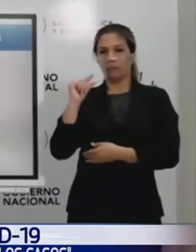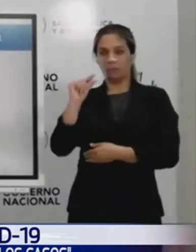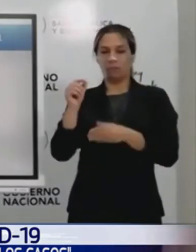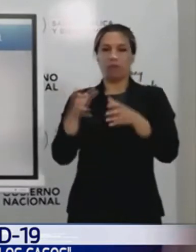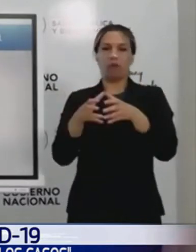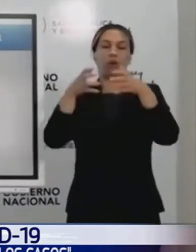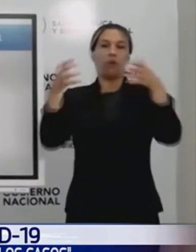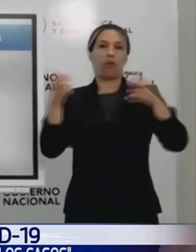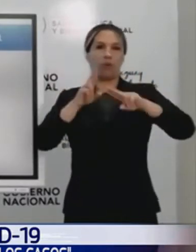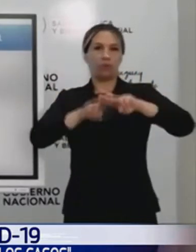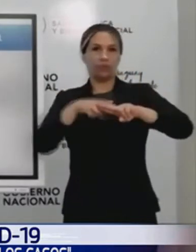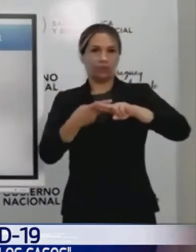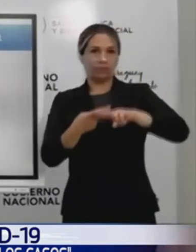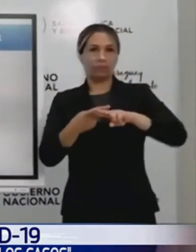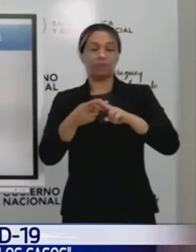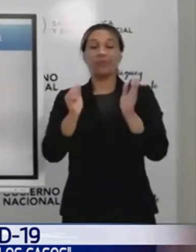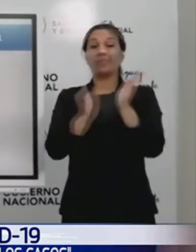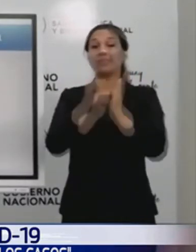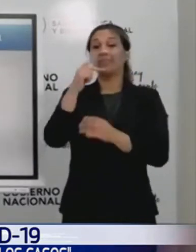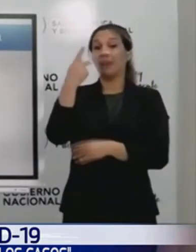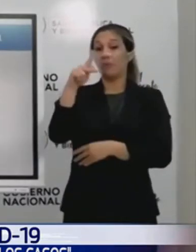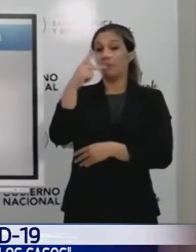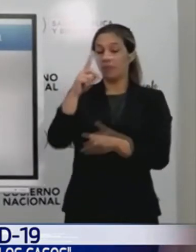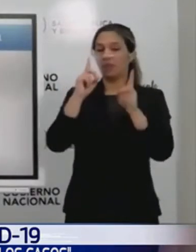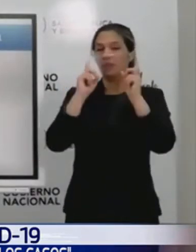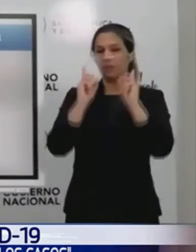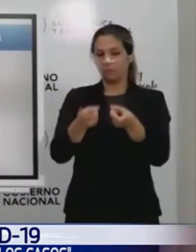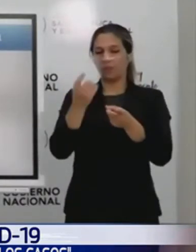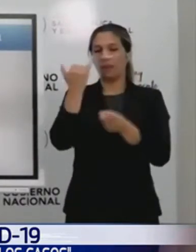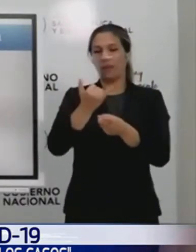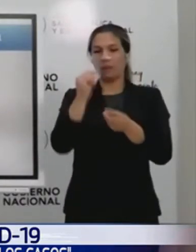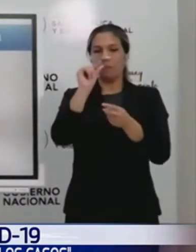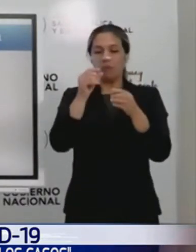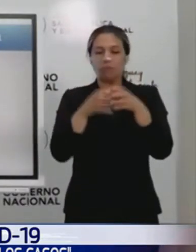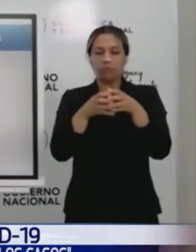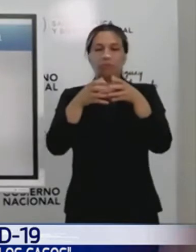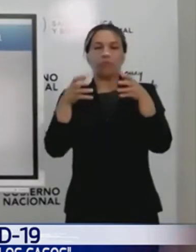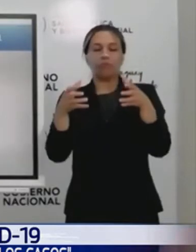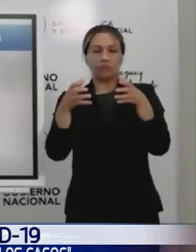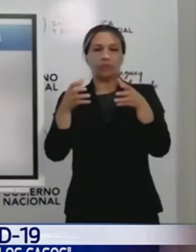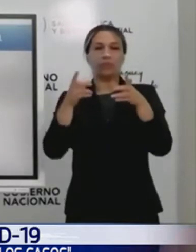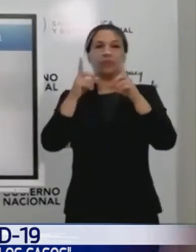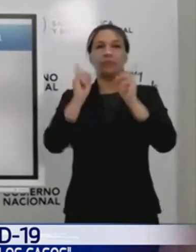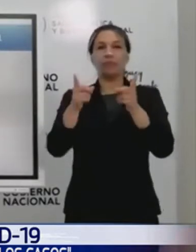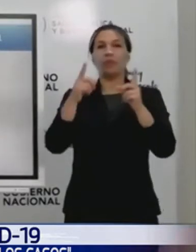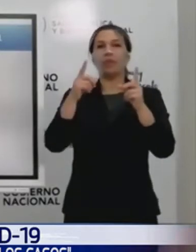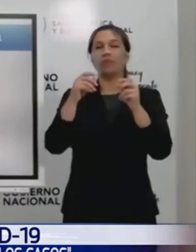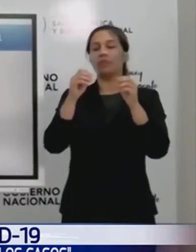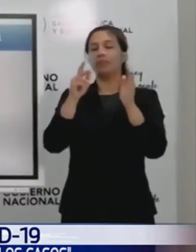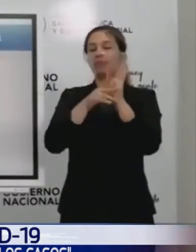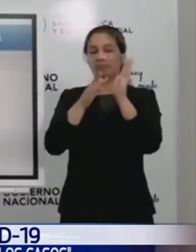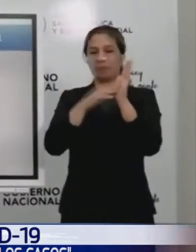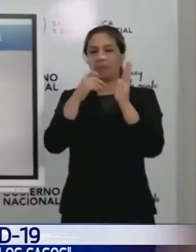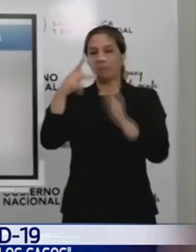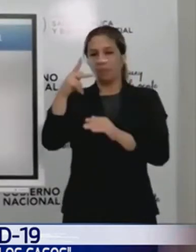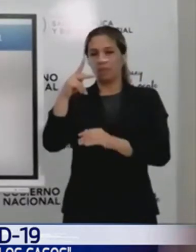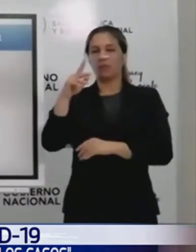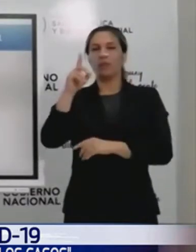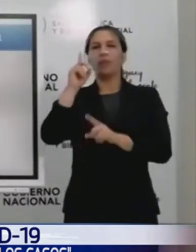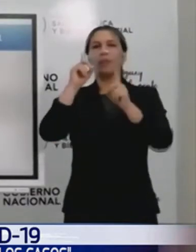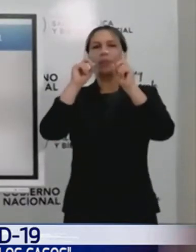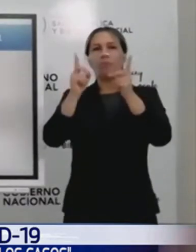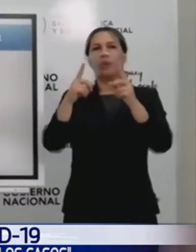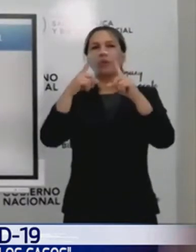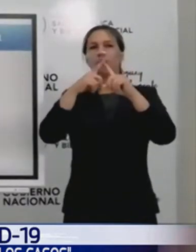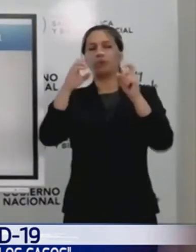un ligero aumento a la expensación de lo que está ocurriendo en la ciudad de San Etan, que están aislados, en San Pedro Sur. Y en Canindeyú se dispararon